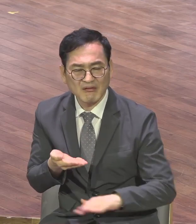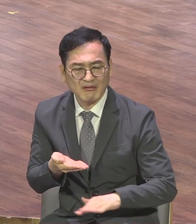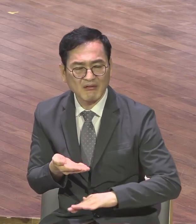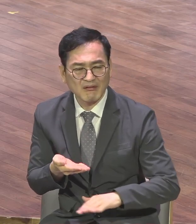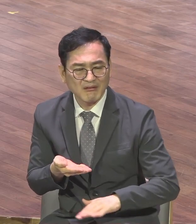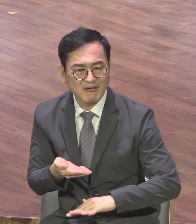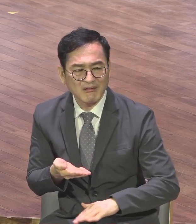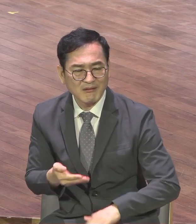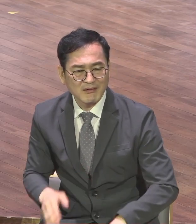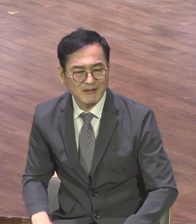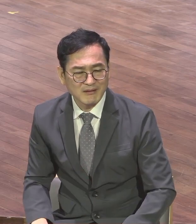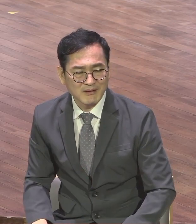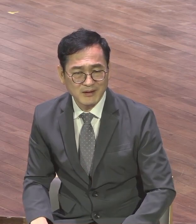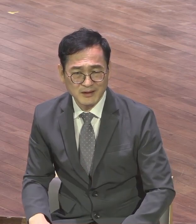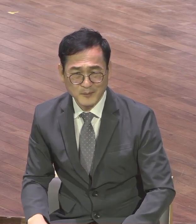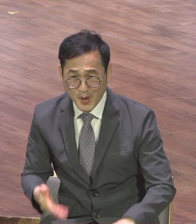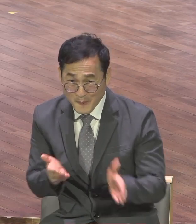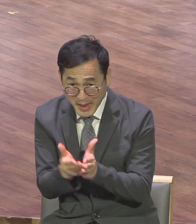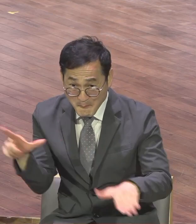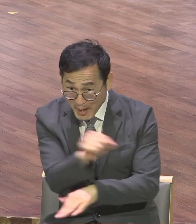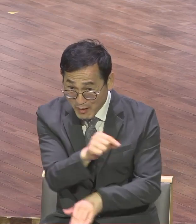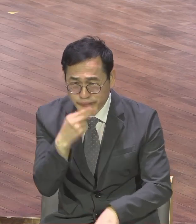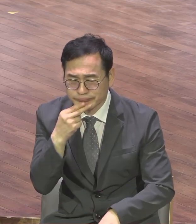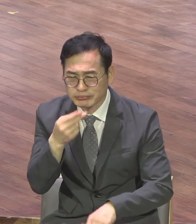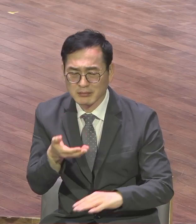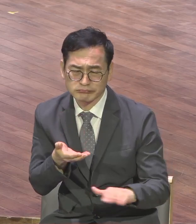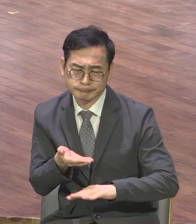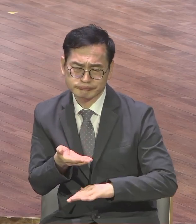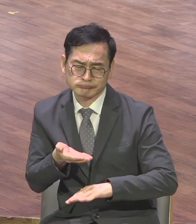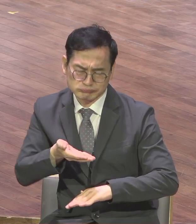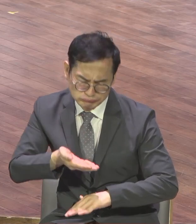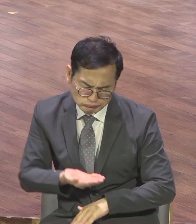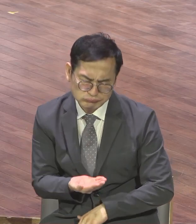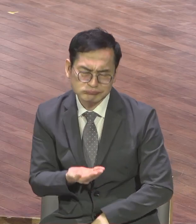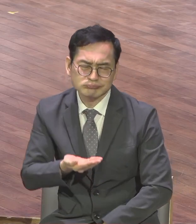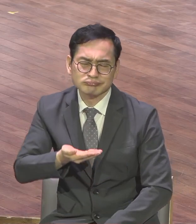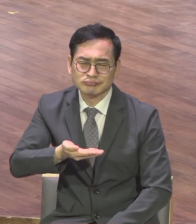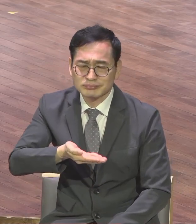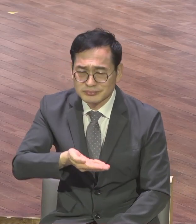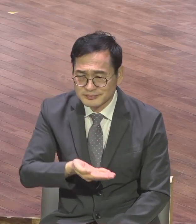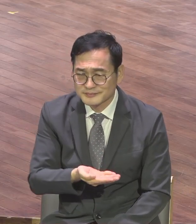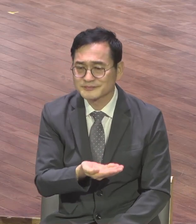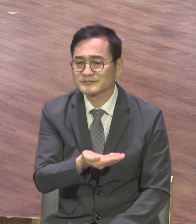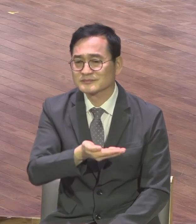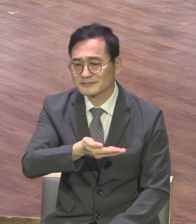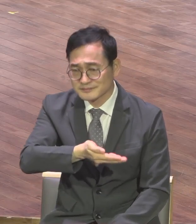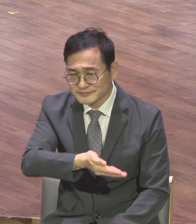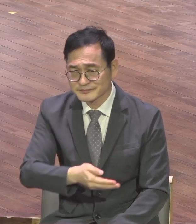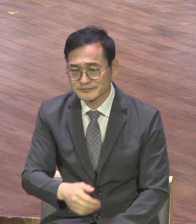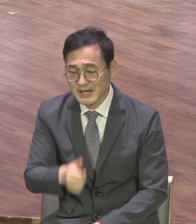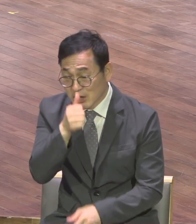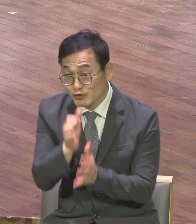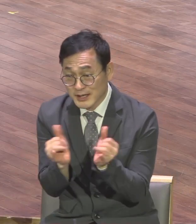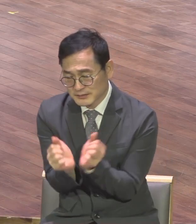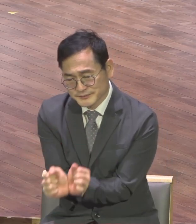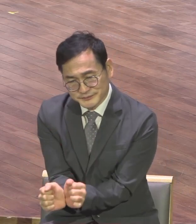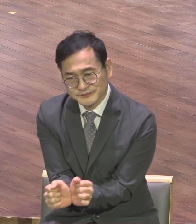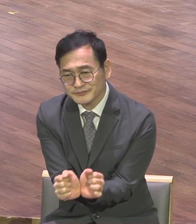그렇게 따로 없었어요 바울은 죄수의 몸으로 로마행 하물선 하물선에